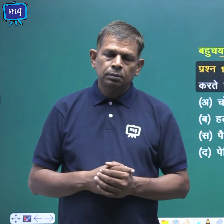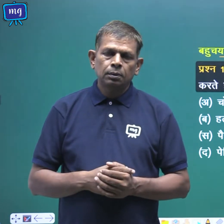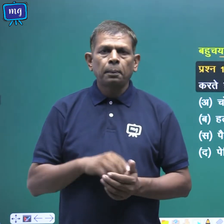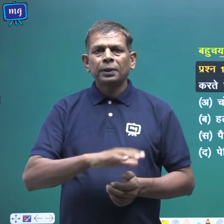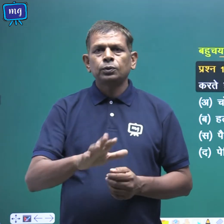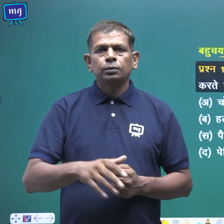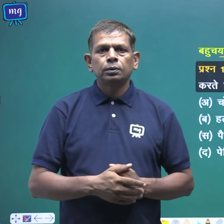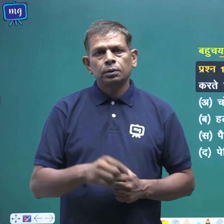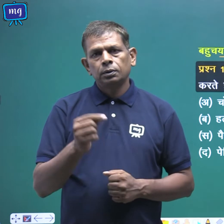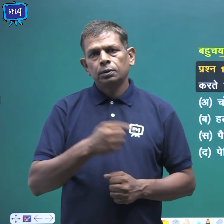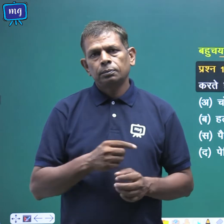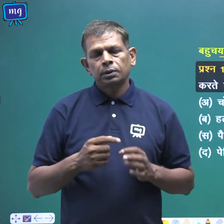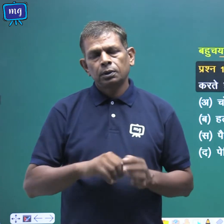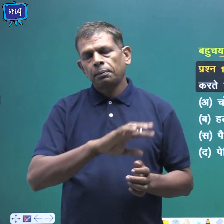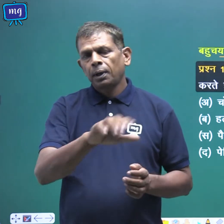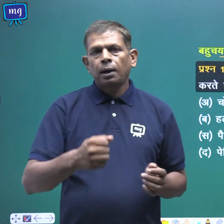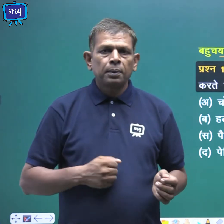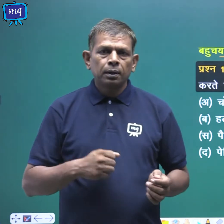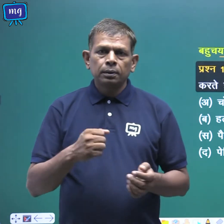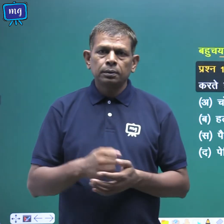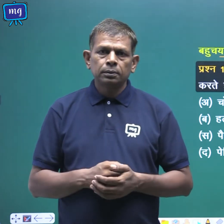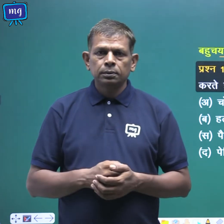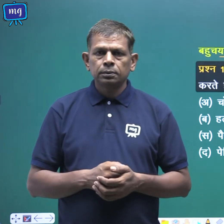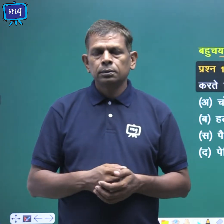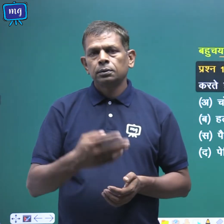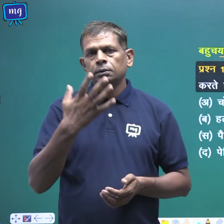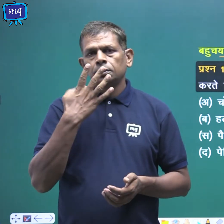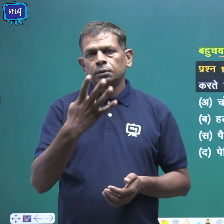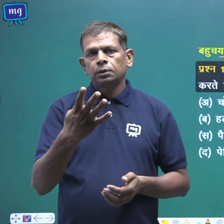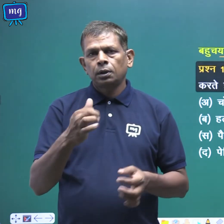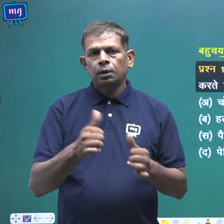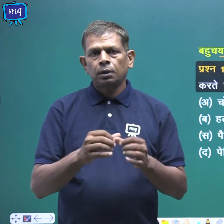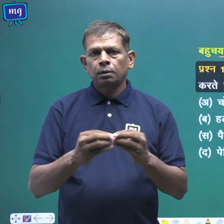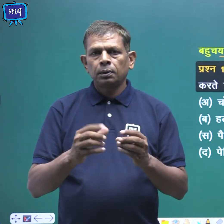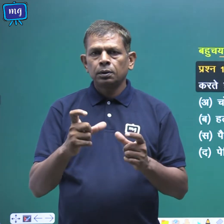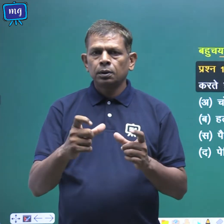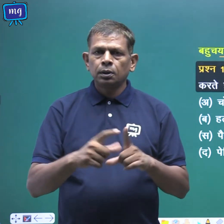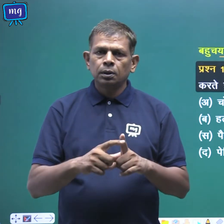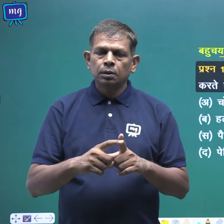बच्चो इस प्रश्न में हमें चार विकल्प दिये गए है